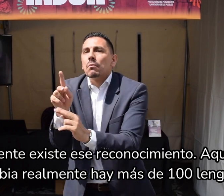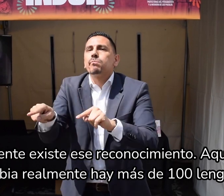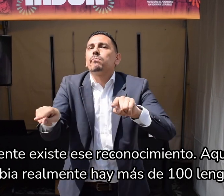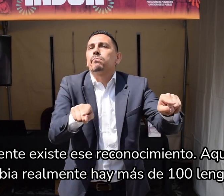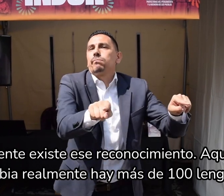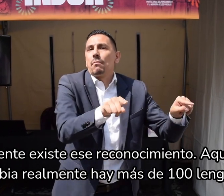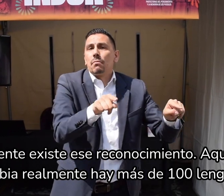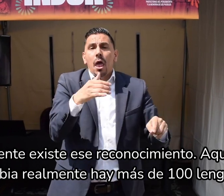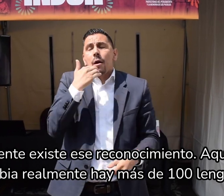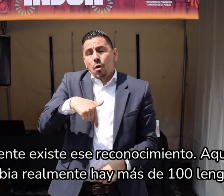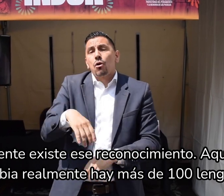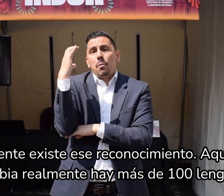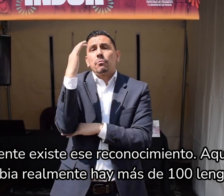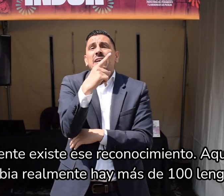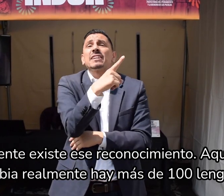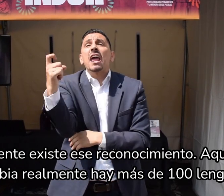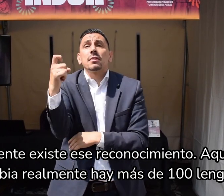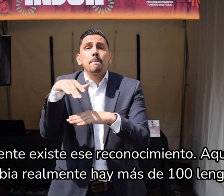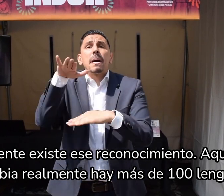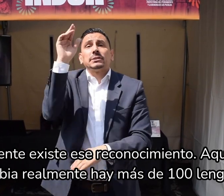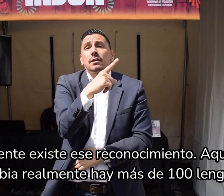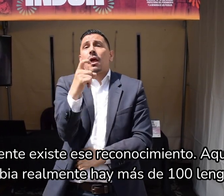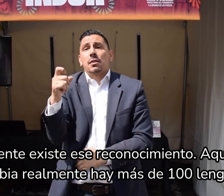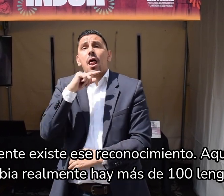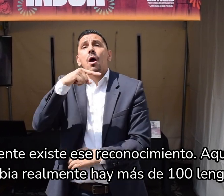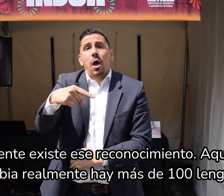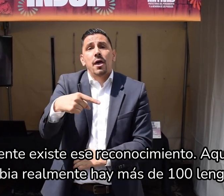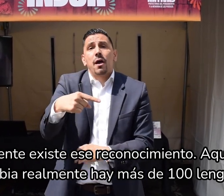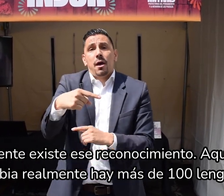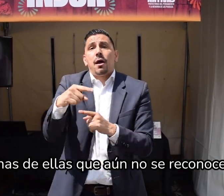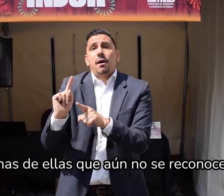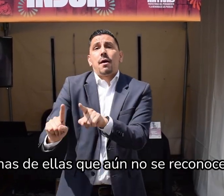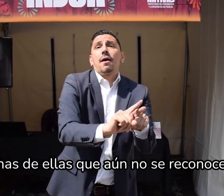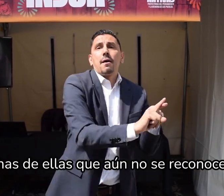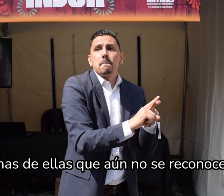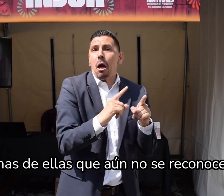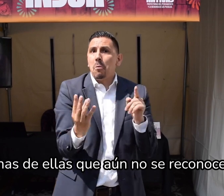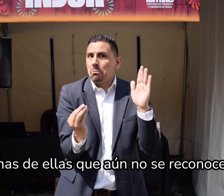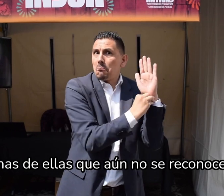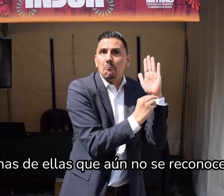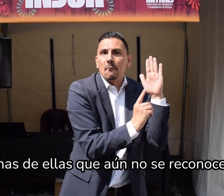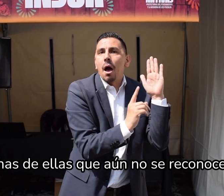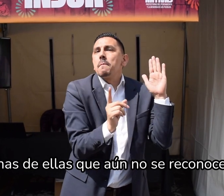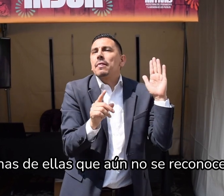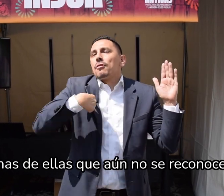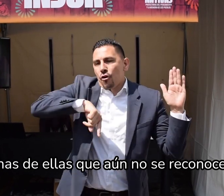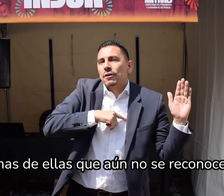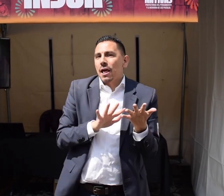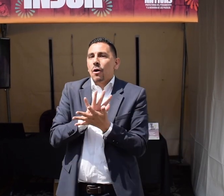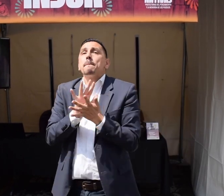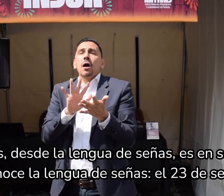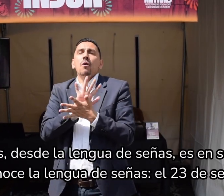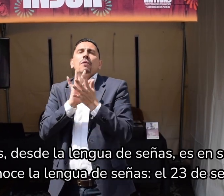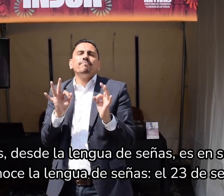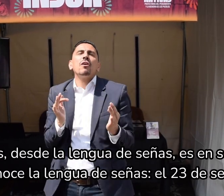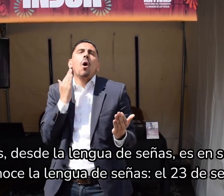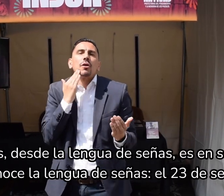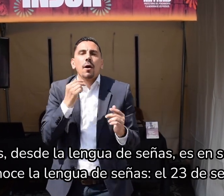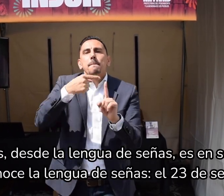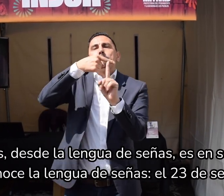reconocimiento. Aquí en Colombia realmente hay más de 100 lenguas, muchas de ellas que aún no se reconocen. Para nosotros, desde